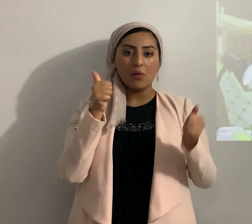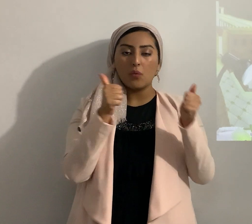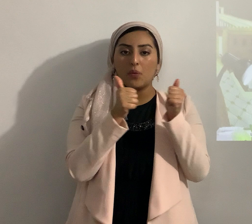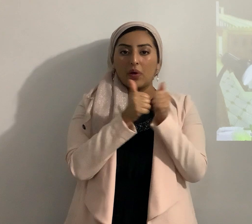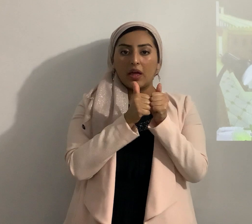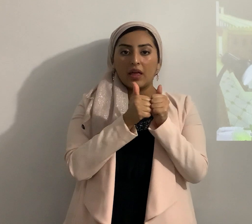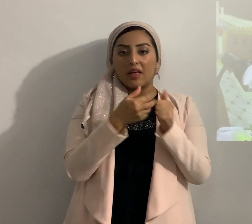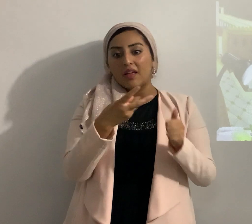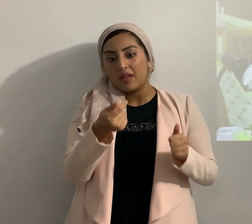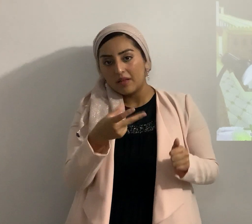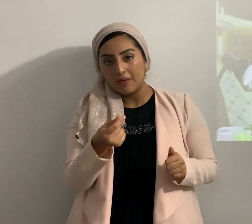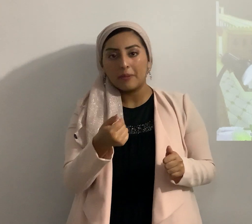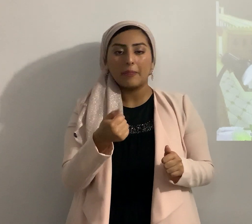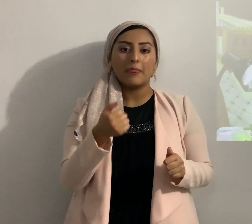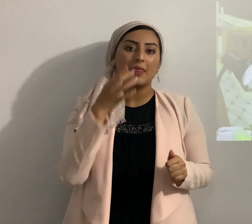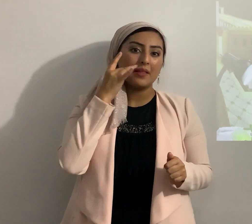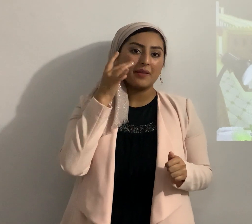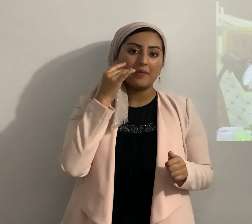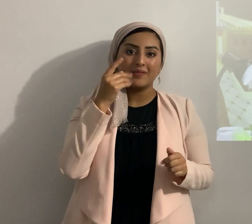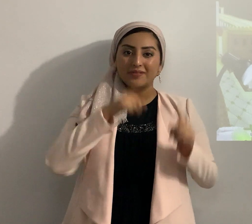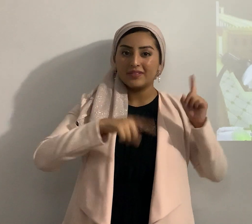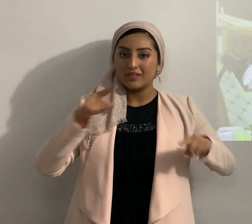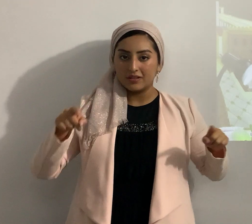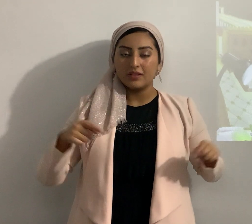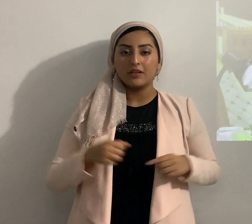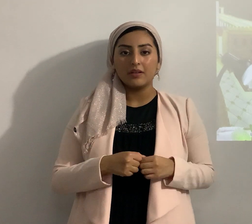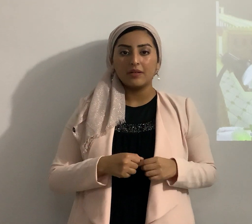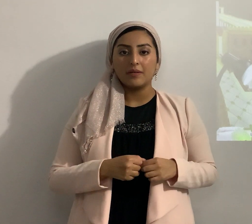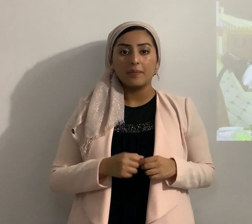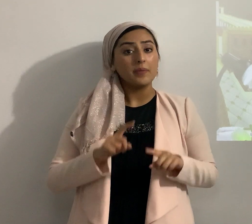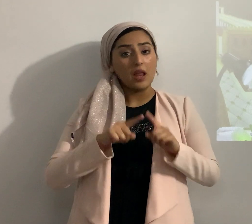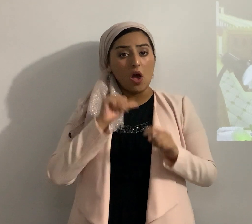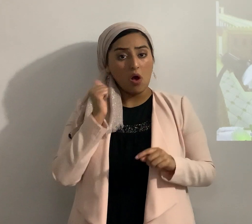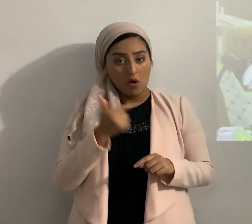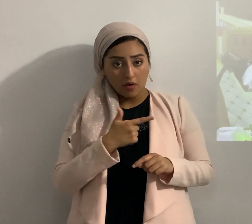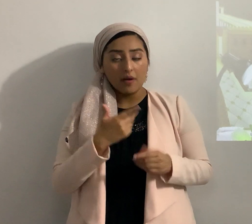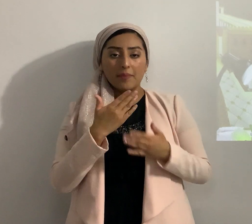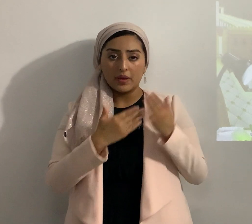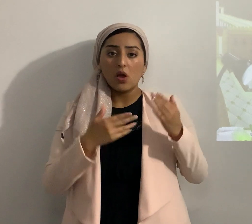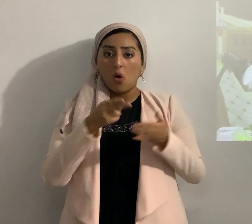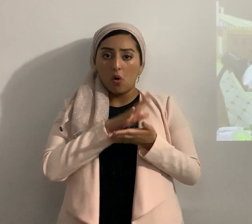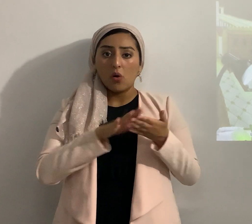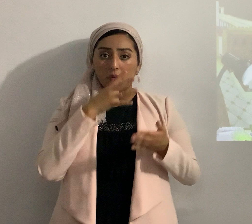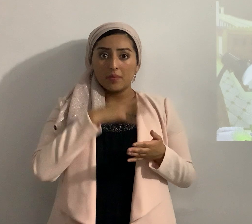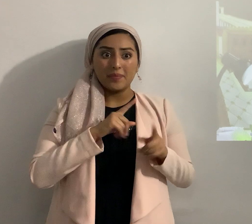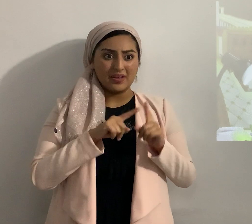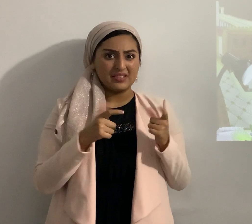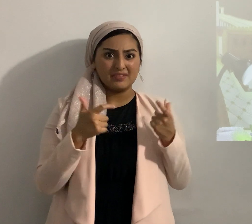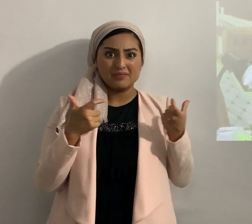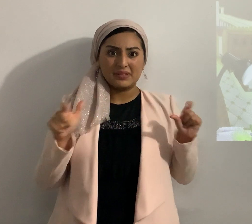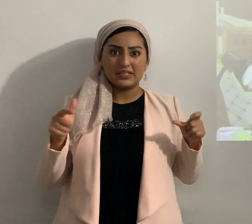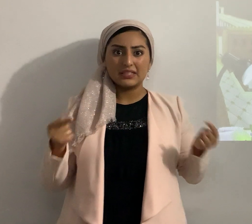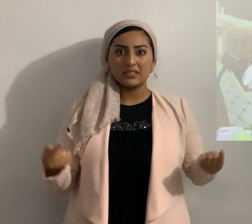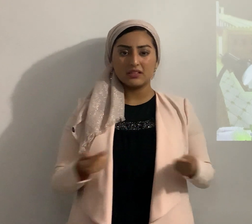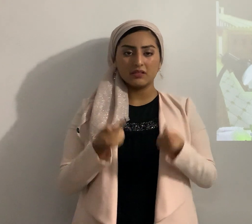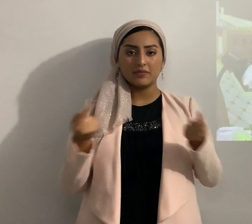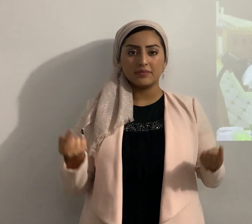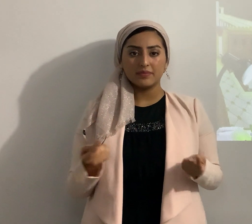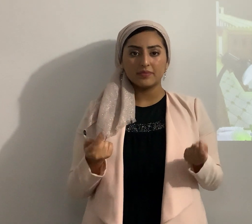no todas hay mujeres santas puras pero de ese tamaño está el pecado entonces